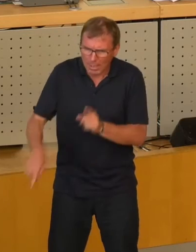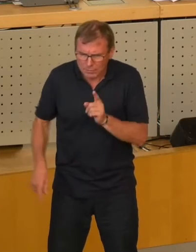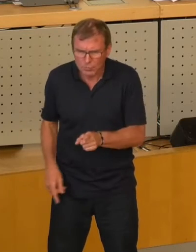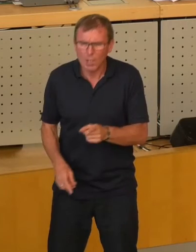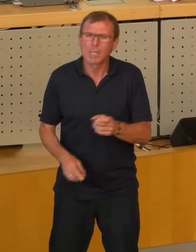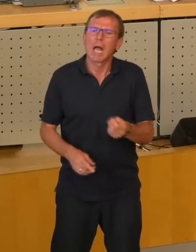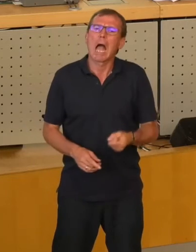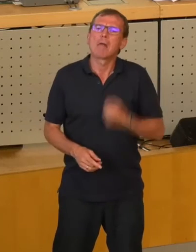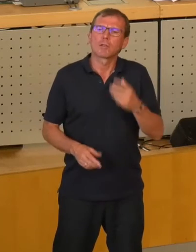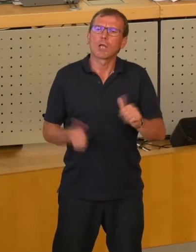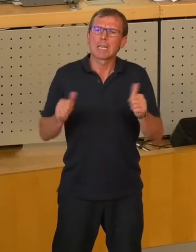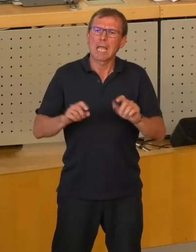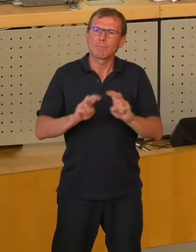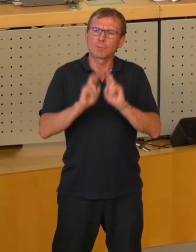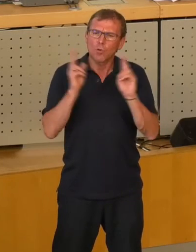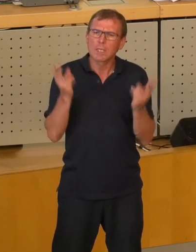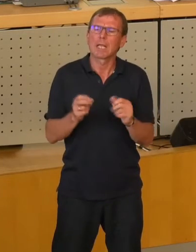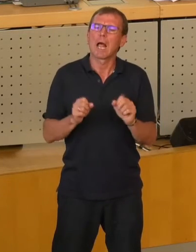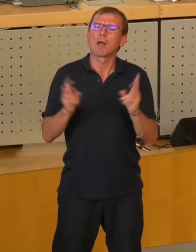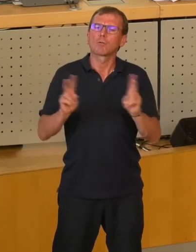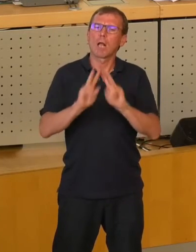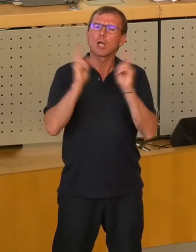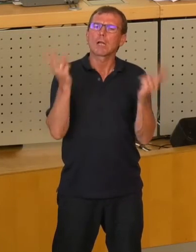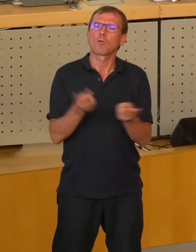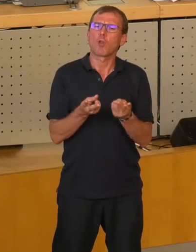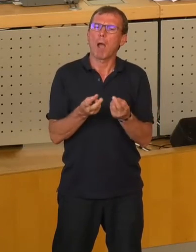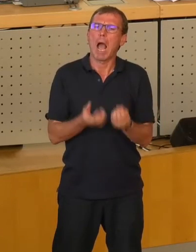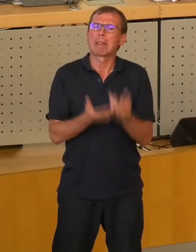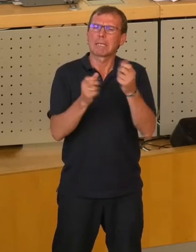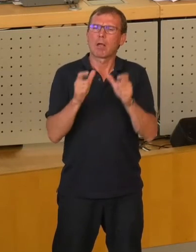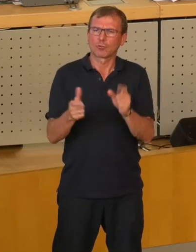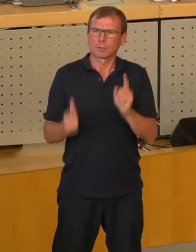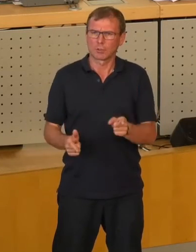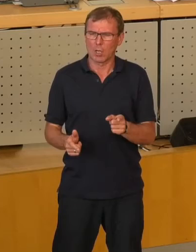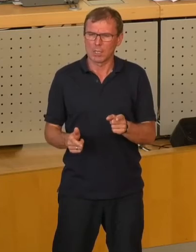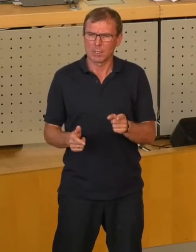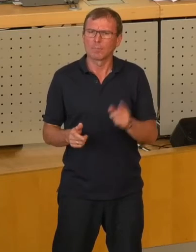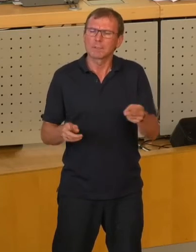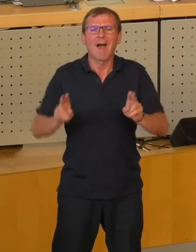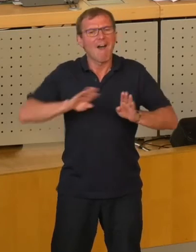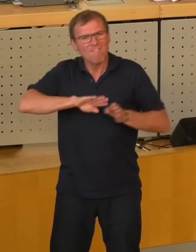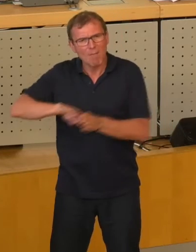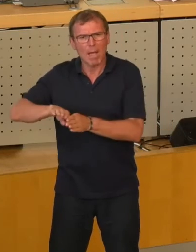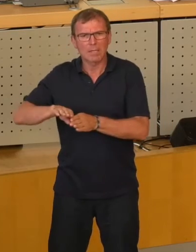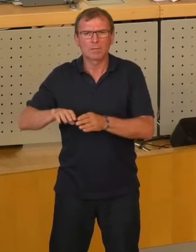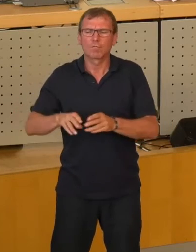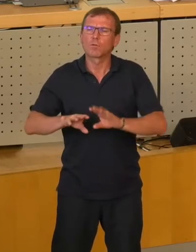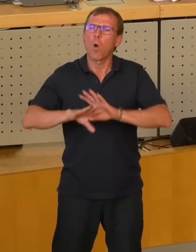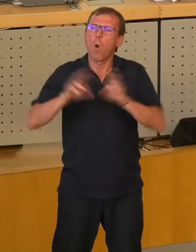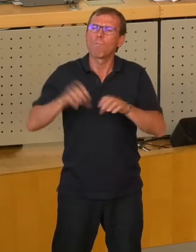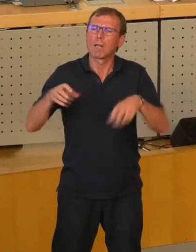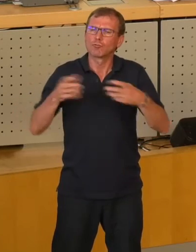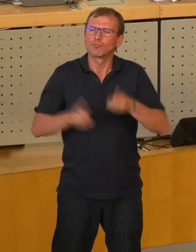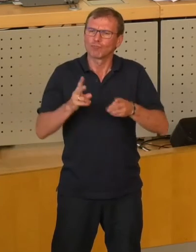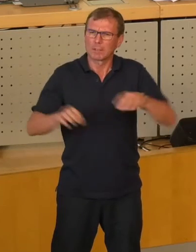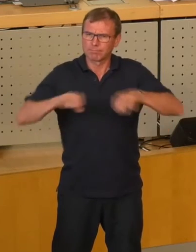natürliche Lebensgrundlage und das globale Klima schützen soll, dass sie sogar zur Vermeidung von umweltschädlichen Emissionen eintreten soll. All das